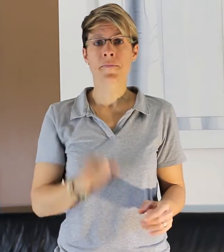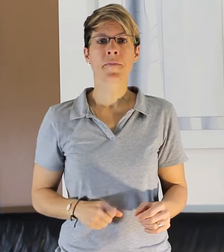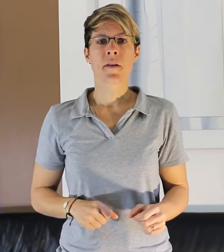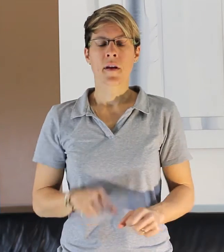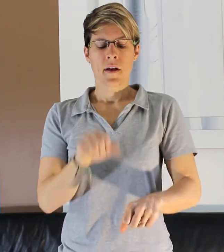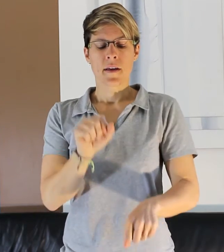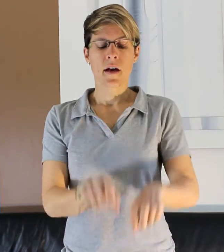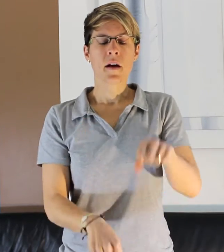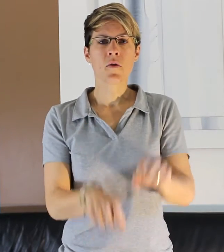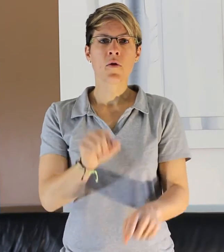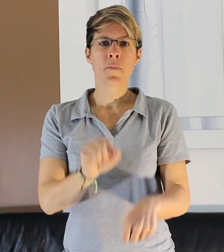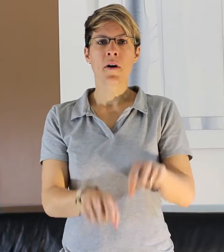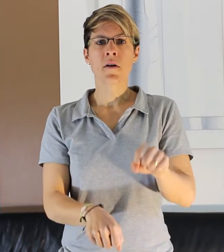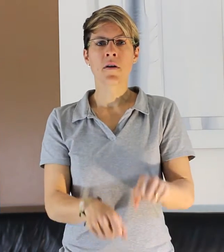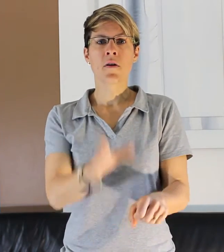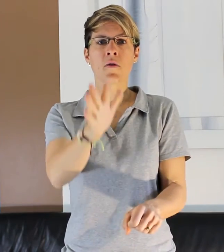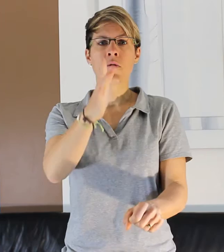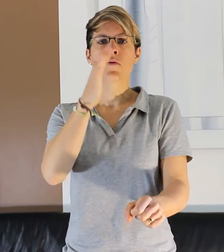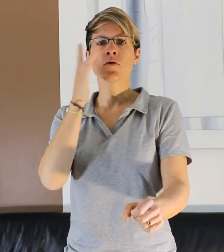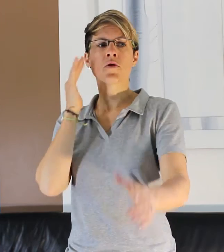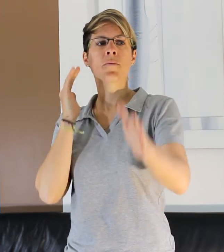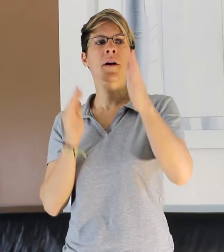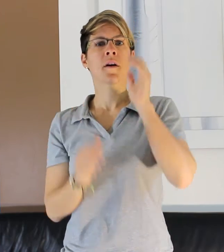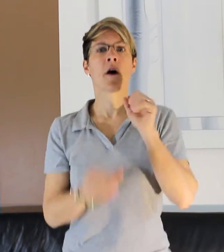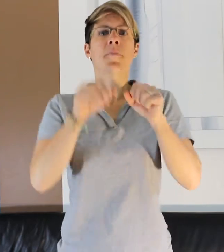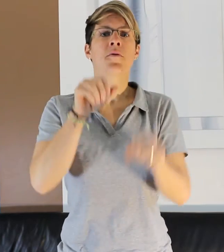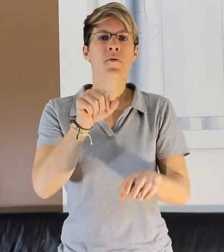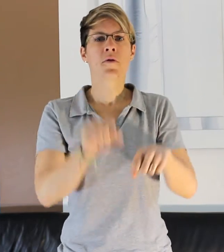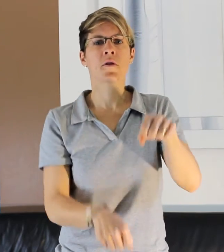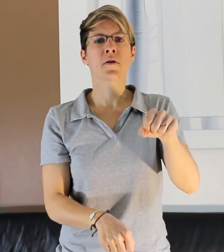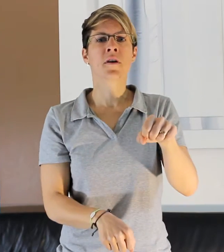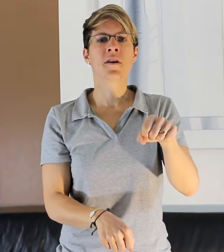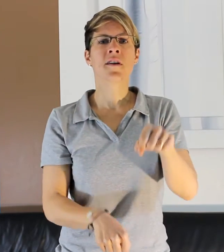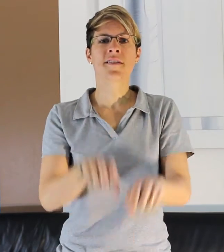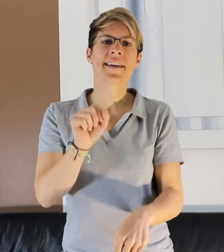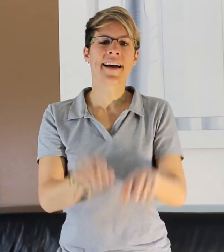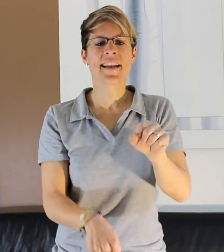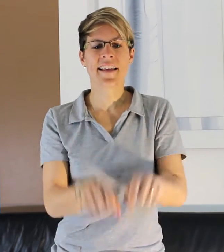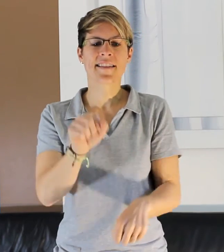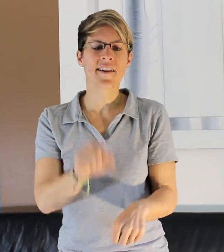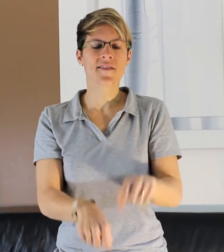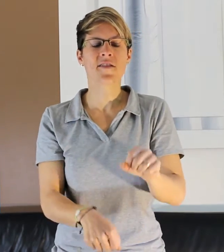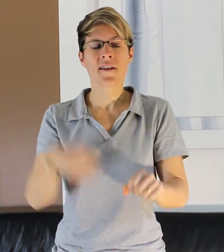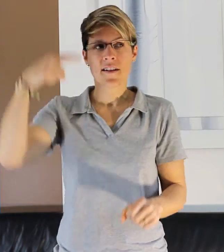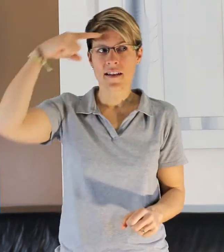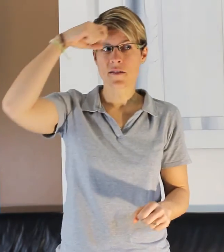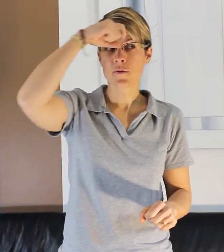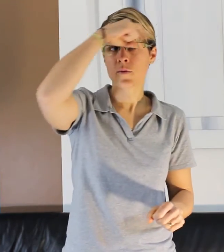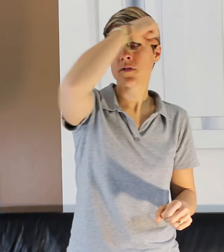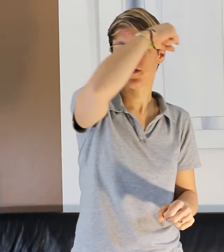galopant le long du chemin. Hop ! Une cocotte et elle l'étrote. Les soucis